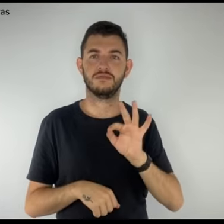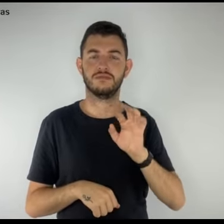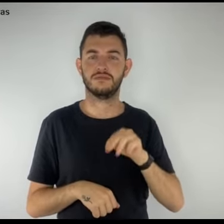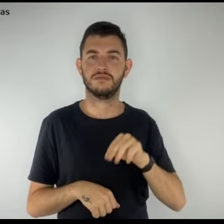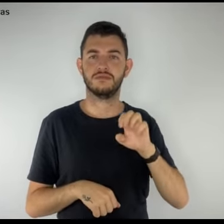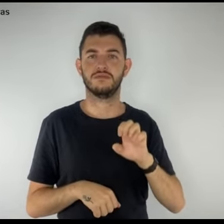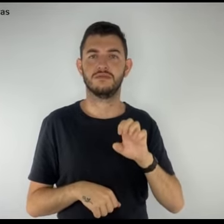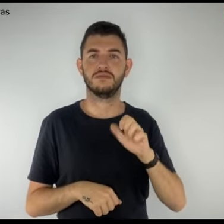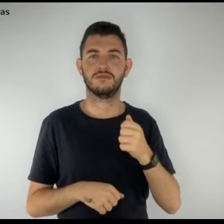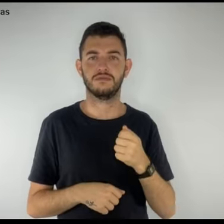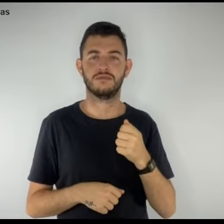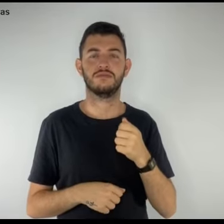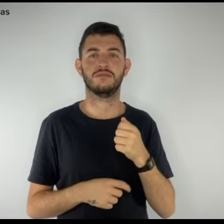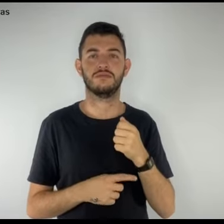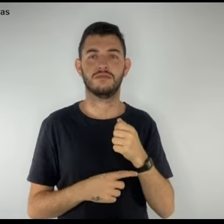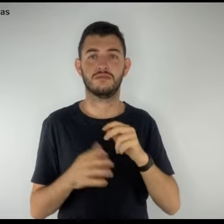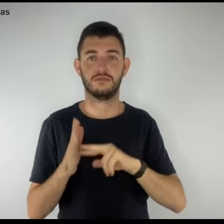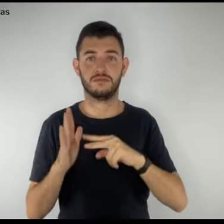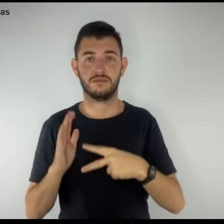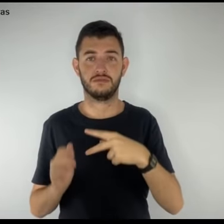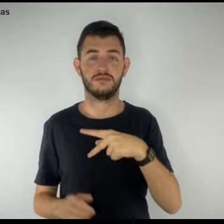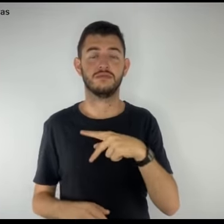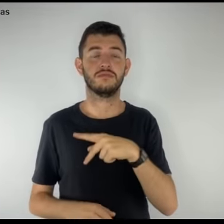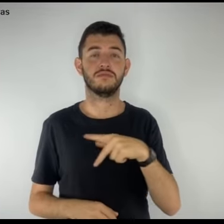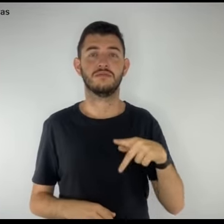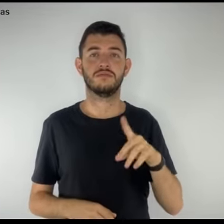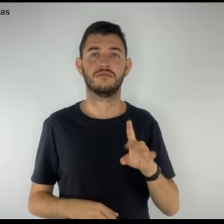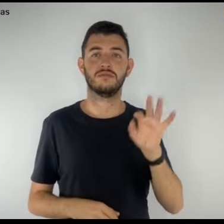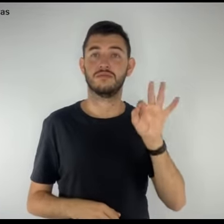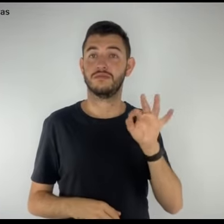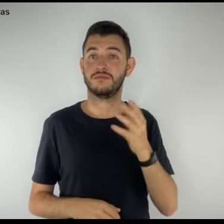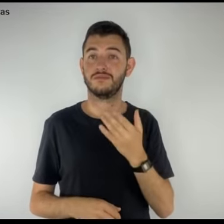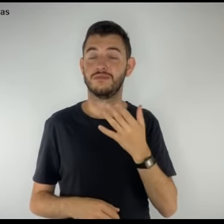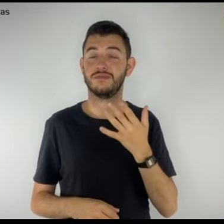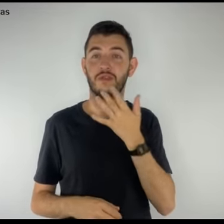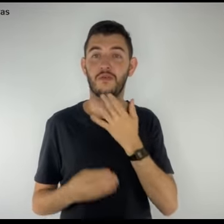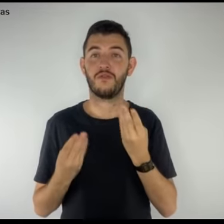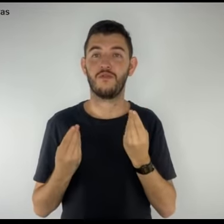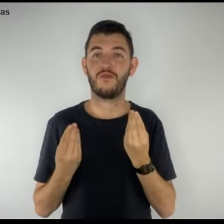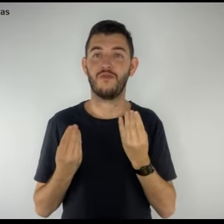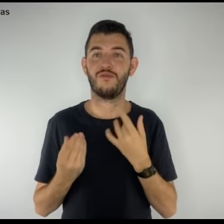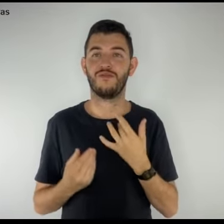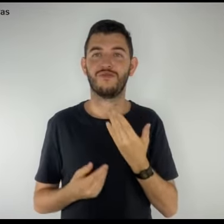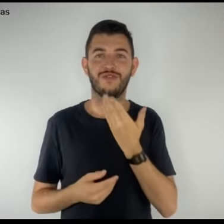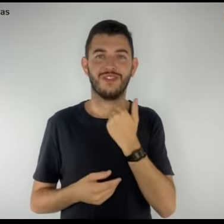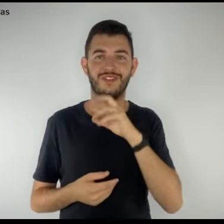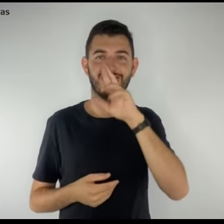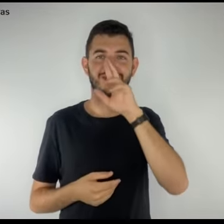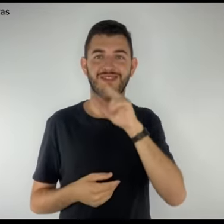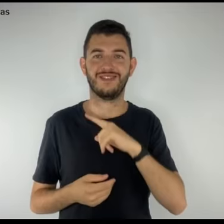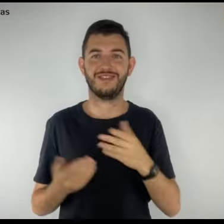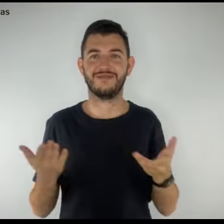MEA Simpro, um saboroso almoço regado a trocas